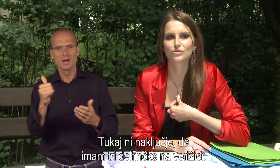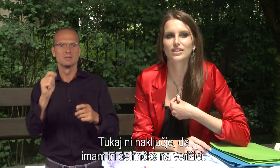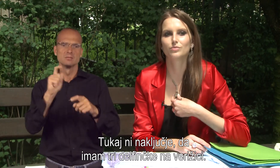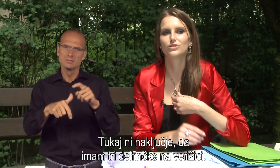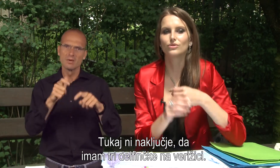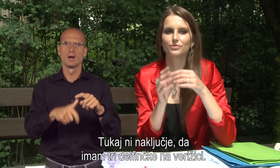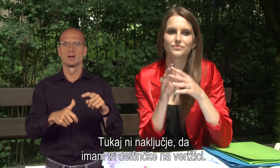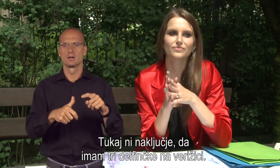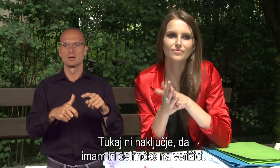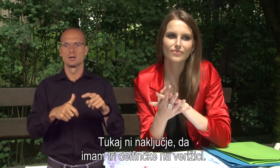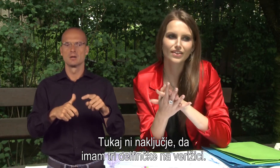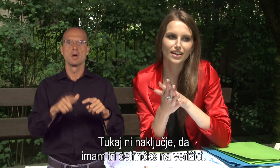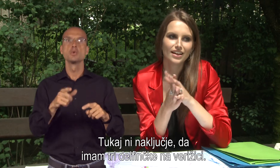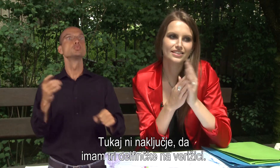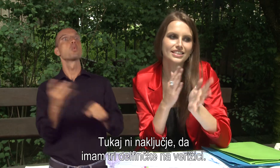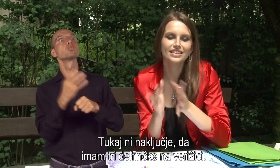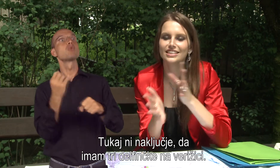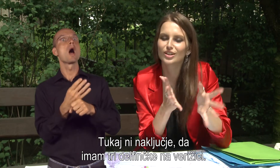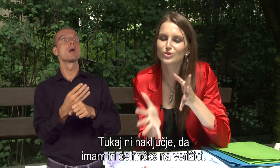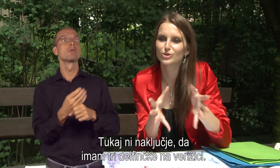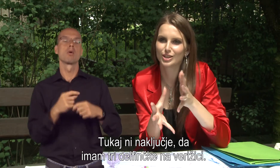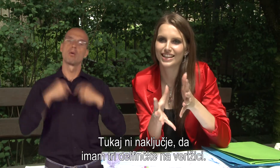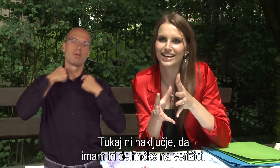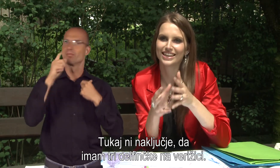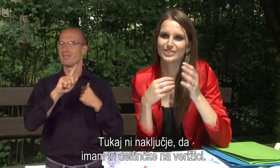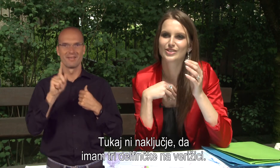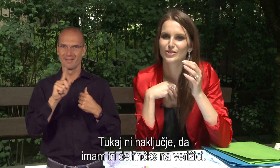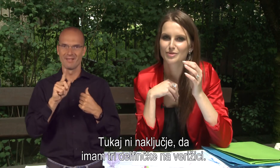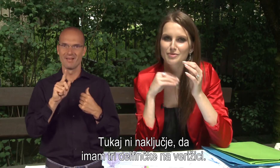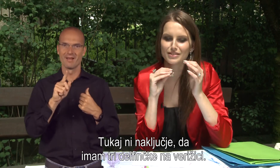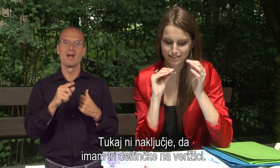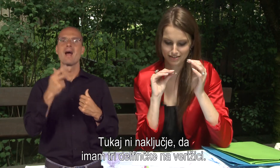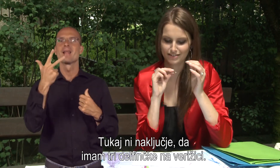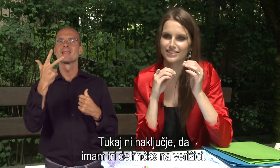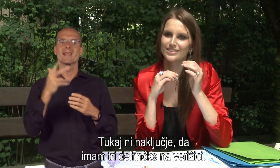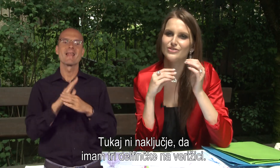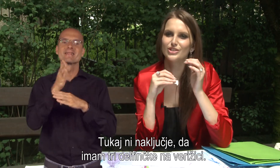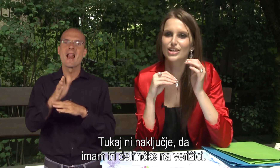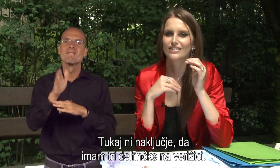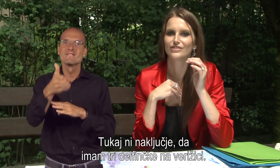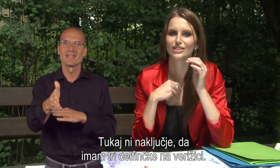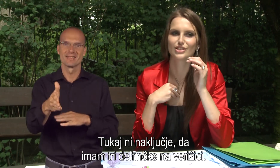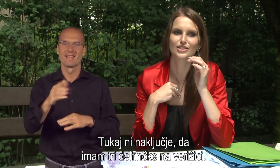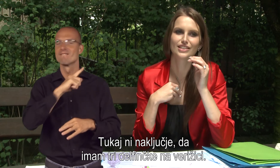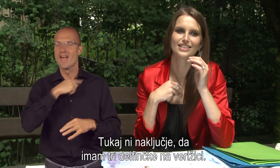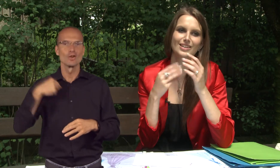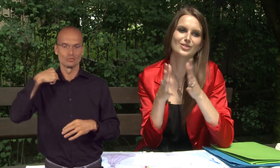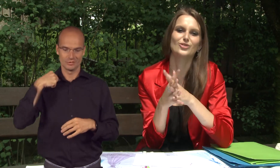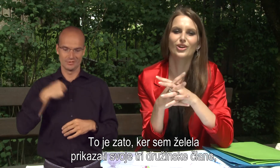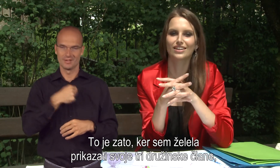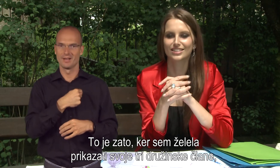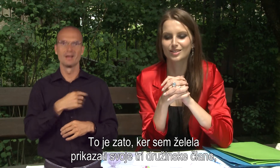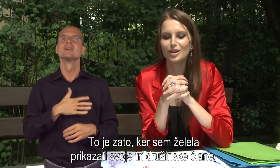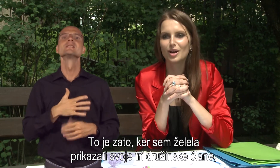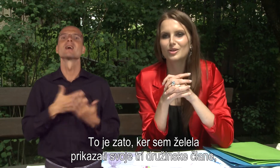Tako da sem vse v bistvu, ni ne ključi tle. To, da imam tri delfinčke na Virižici, je